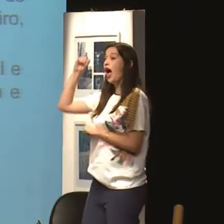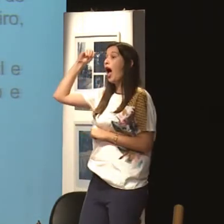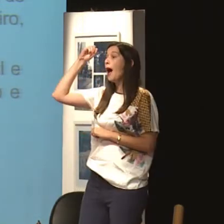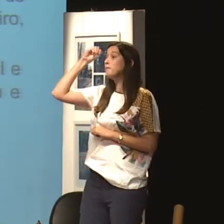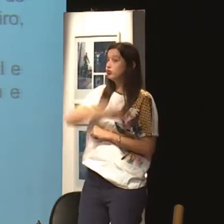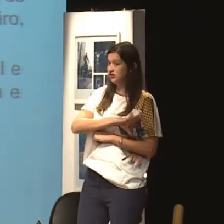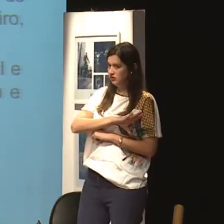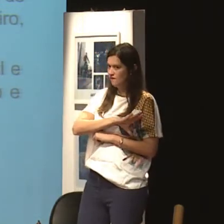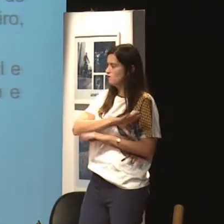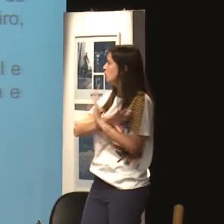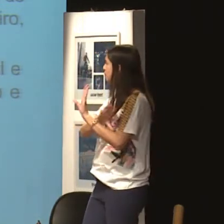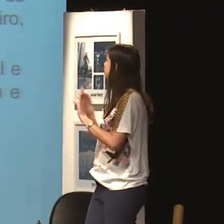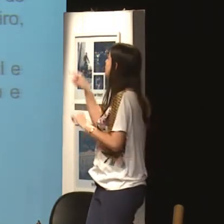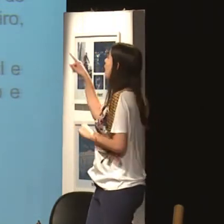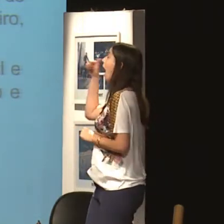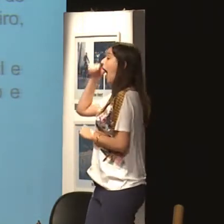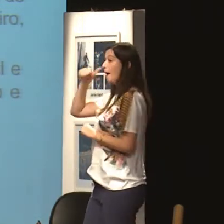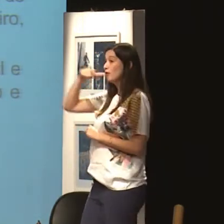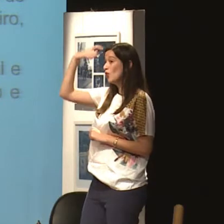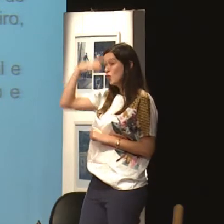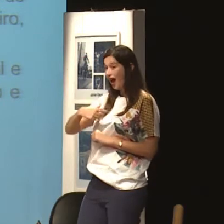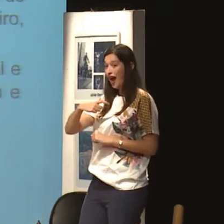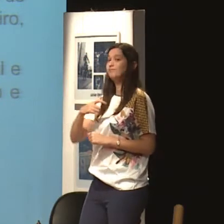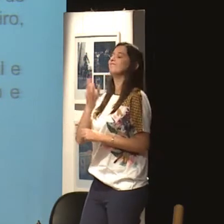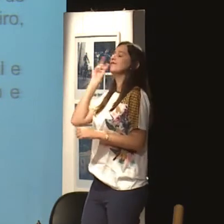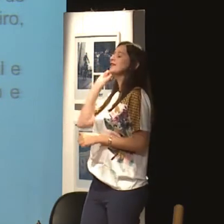Falando agora sobre a mulher surda e dentro de um relacionamento abusivo.